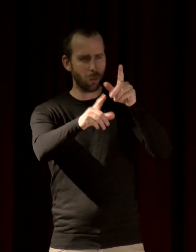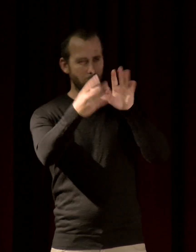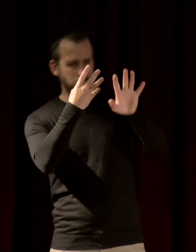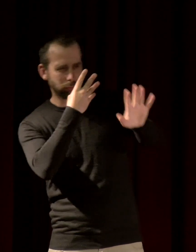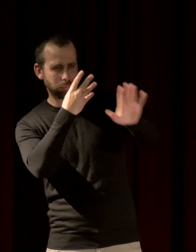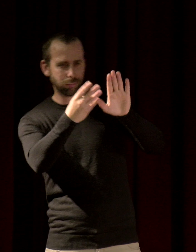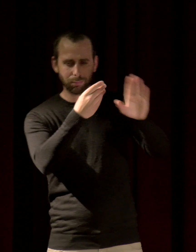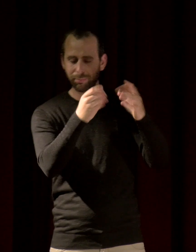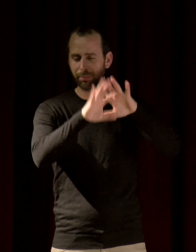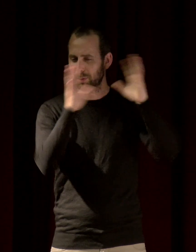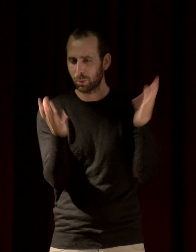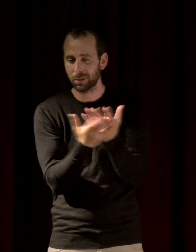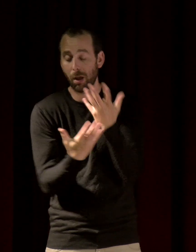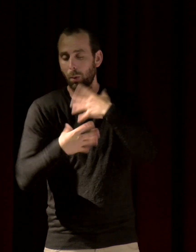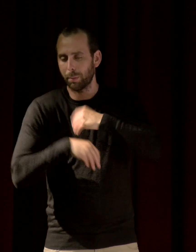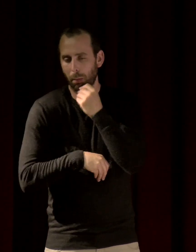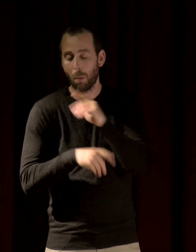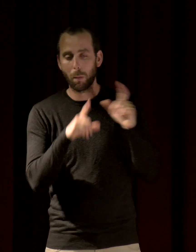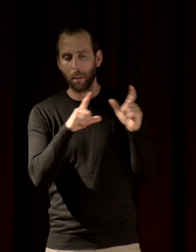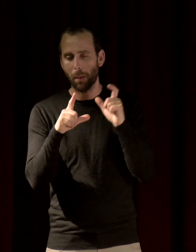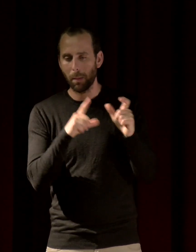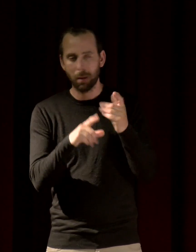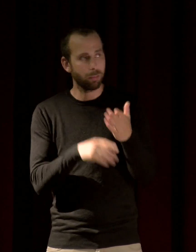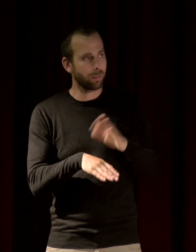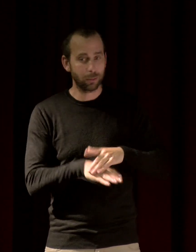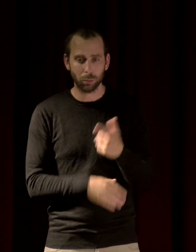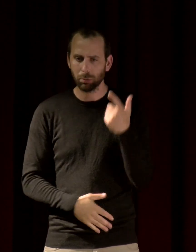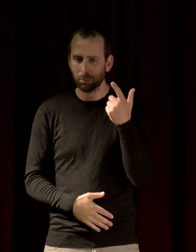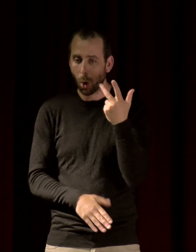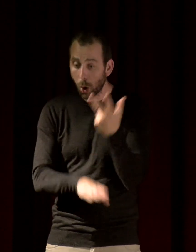de champ. Mais je ne pas qui a déjà enregistré avec son smartphone.